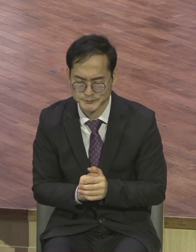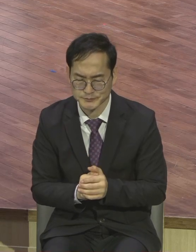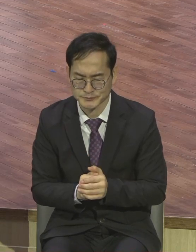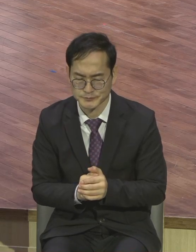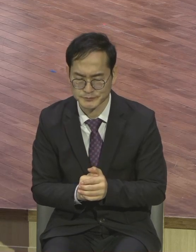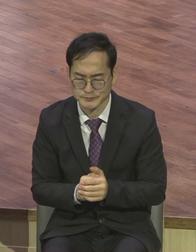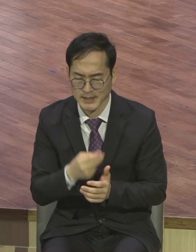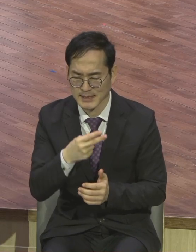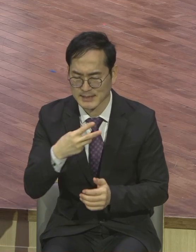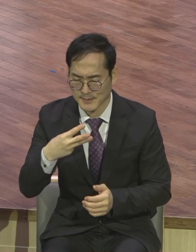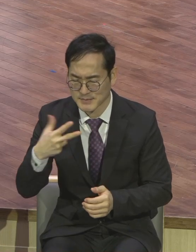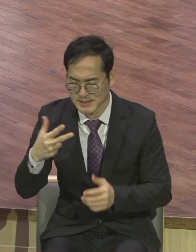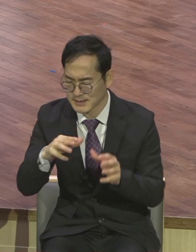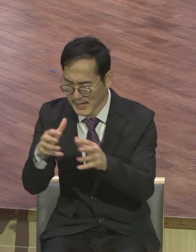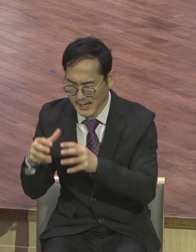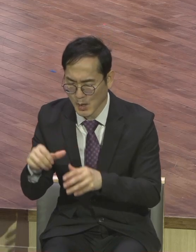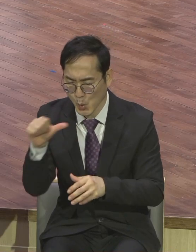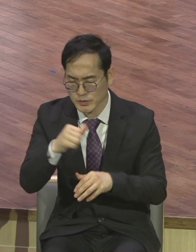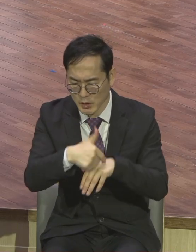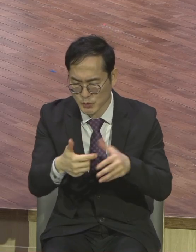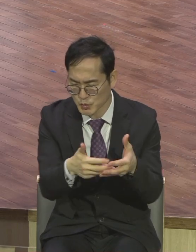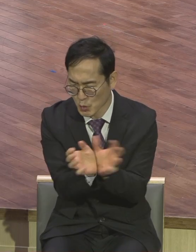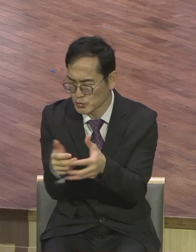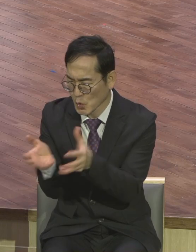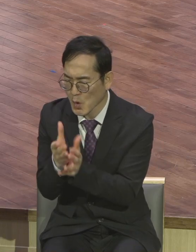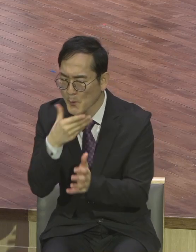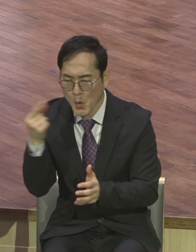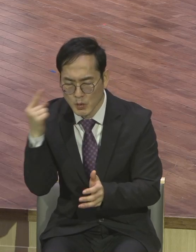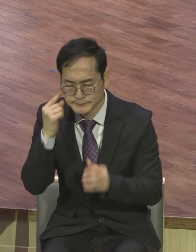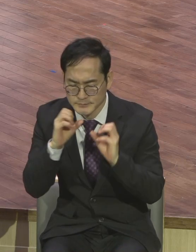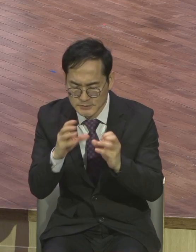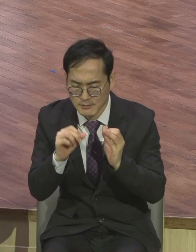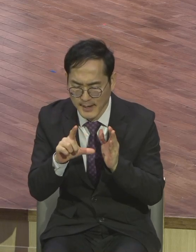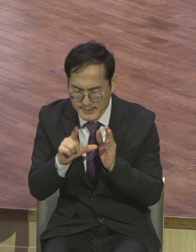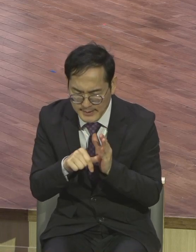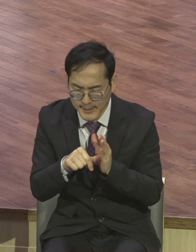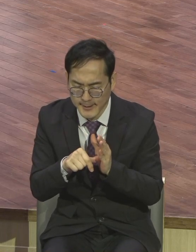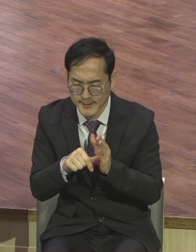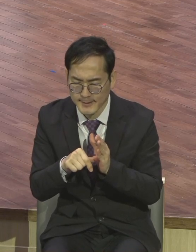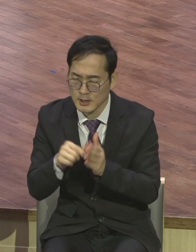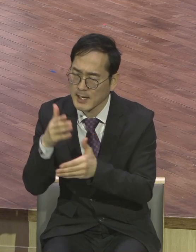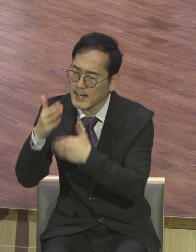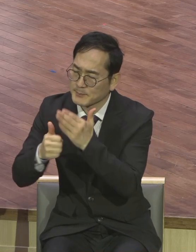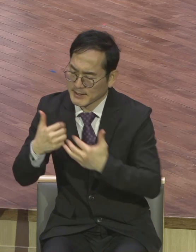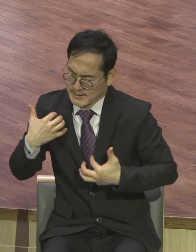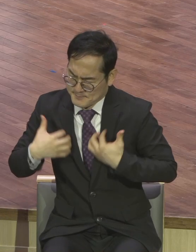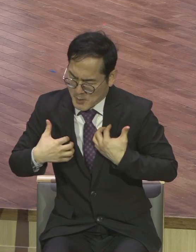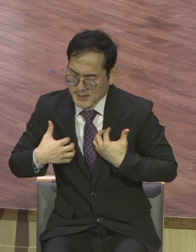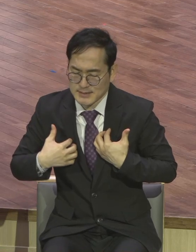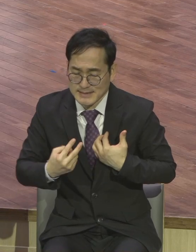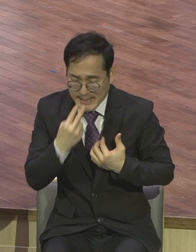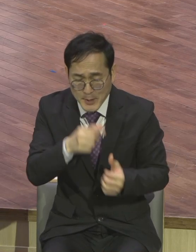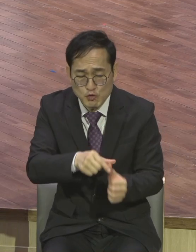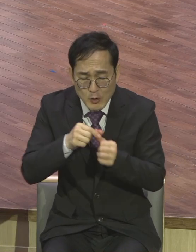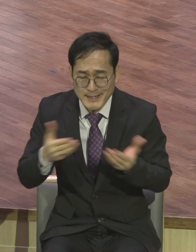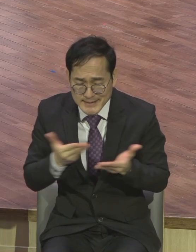5천 종족 미전도 종족의 복음을 증거하는 이래 주님이 가장 원하시는 생명구원에 가장 앞장서는